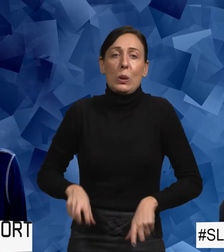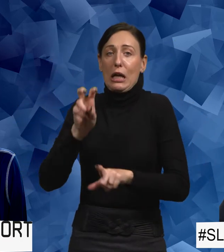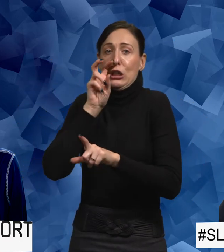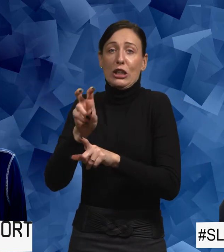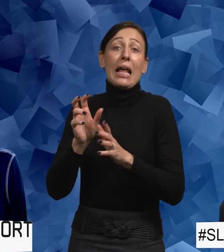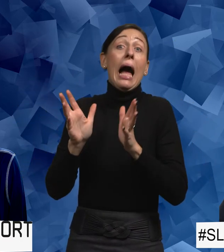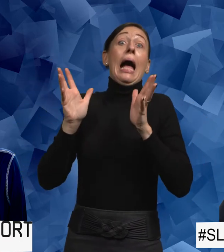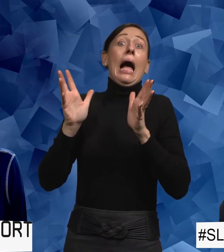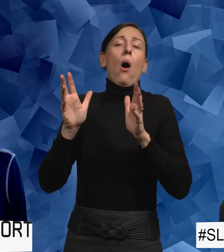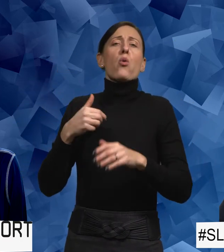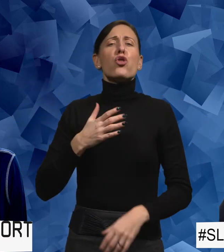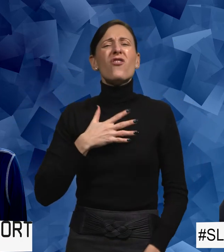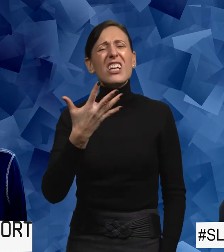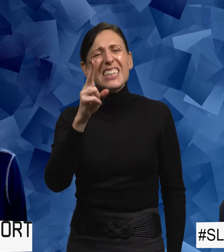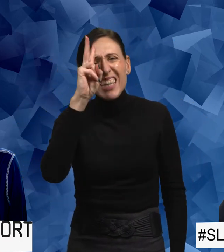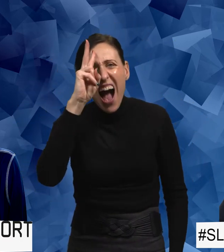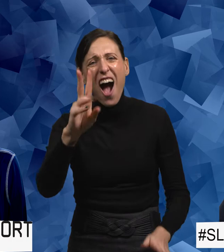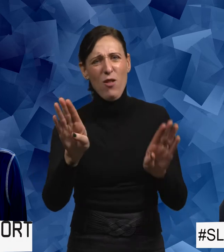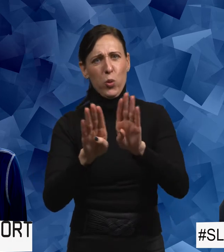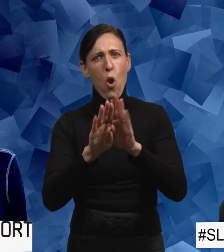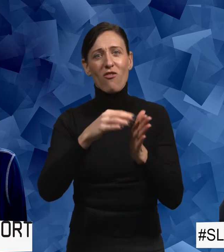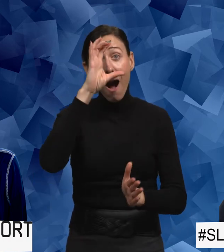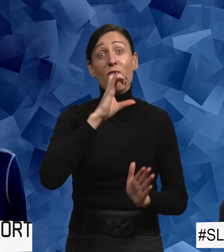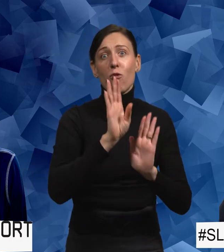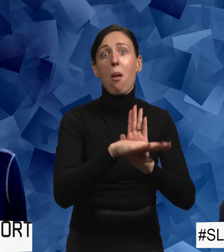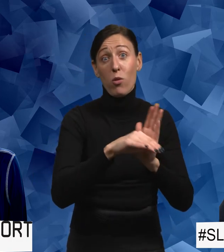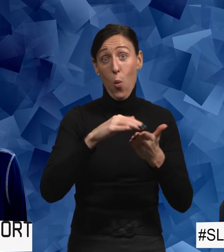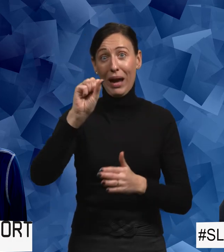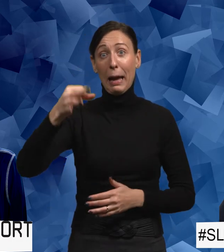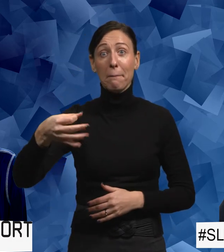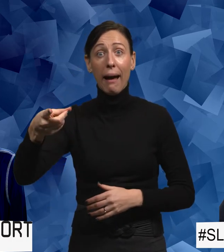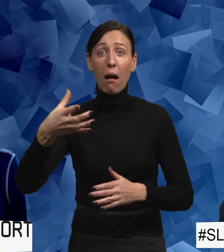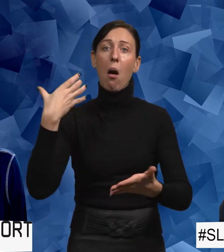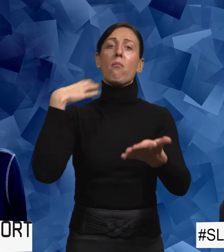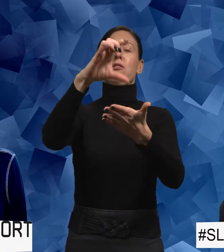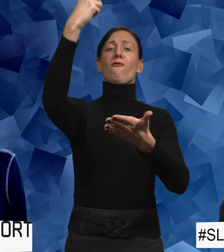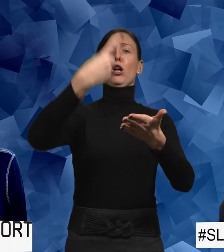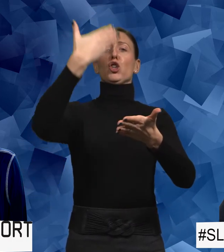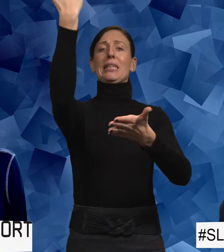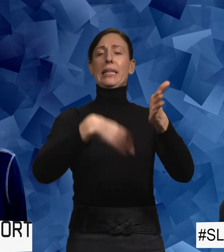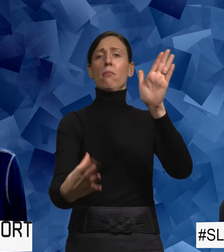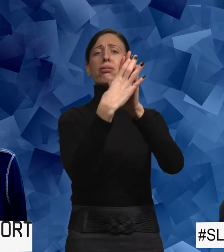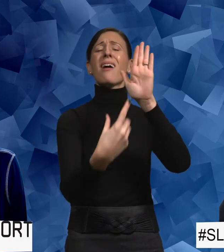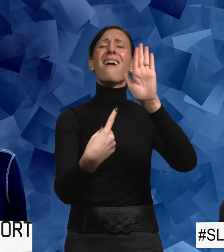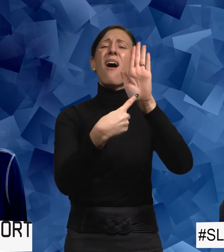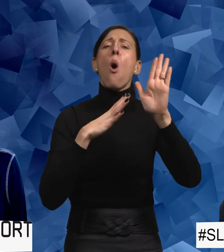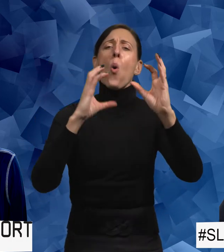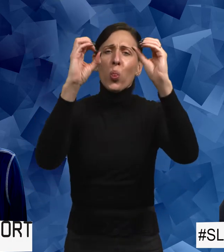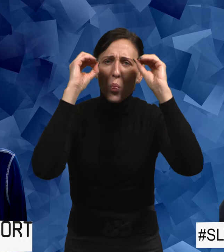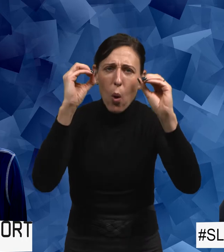ju inte så mycket längre. Och då tycker jag att det är jävligt dåligt av Aftonbladet i GP att slå ut det på första sidan, va? För det är ingenting, det